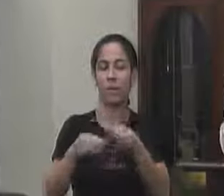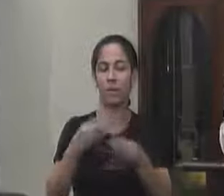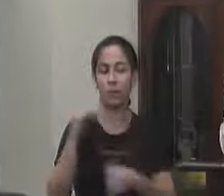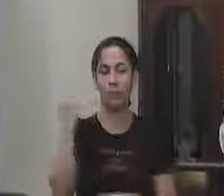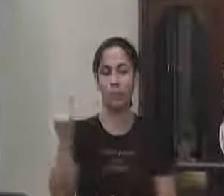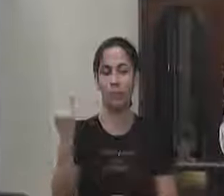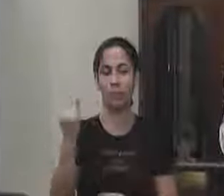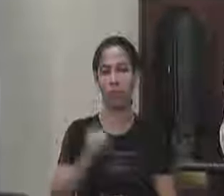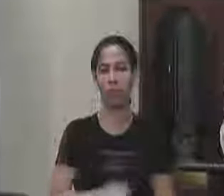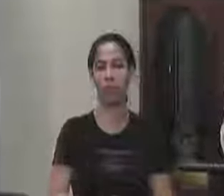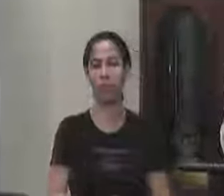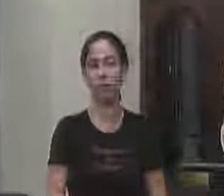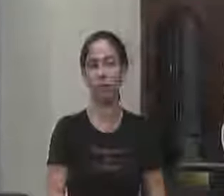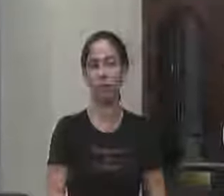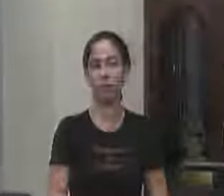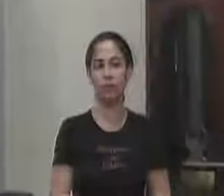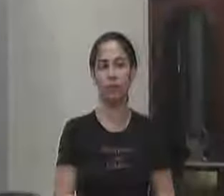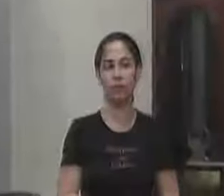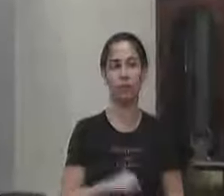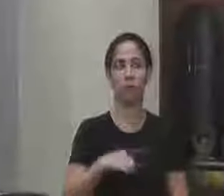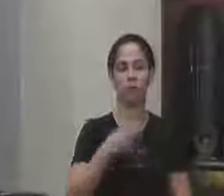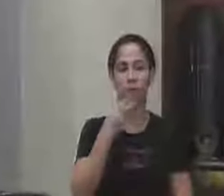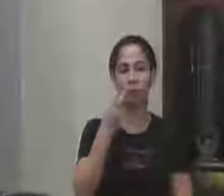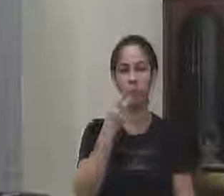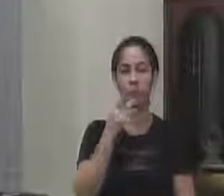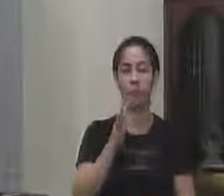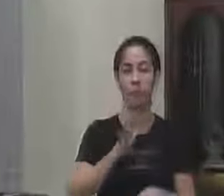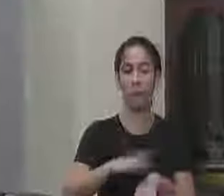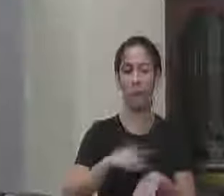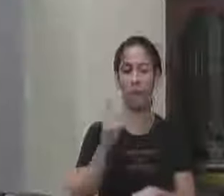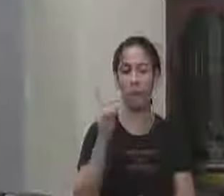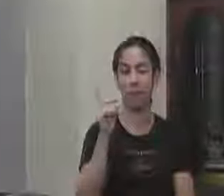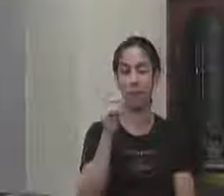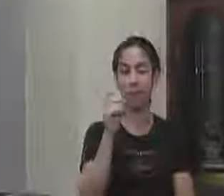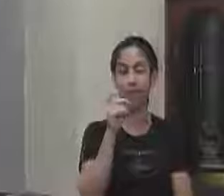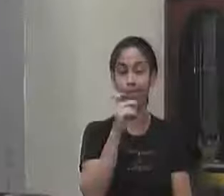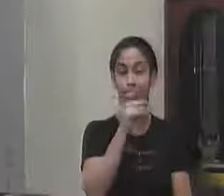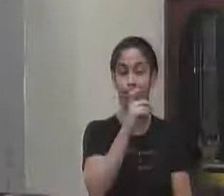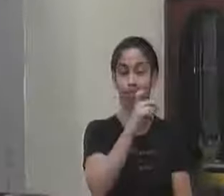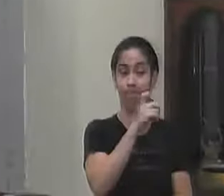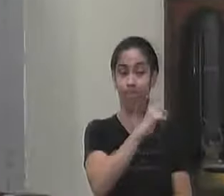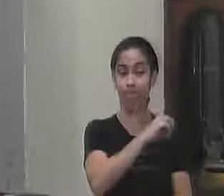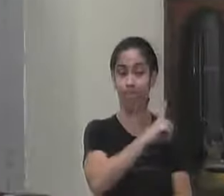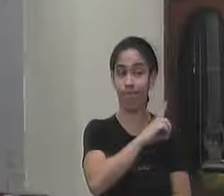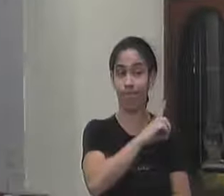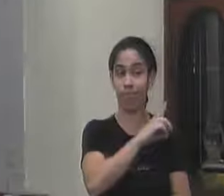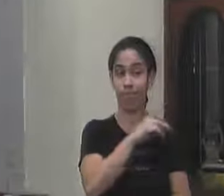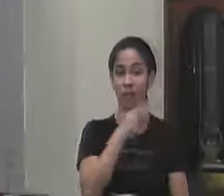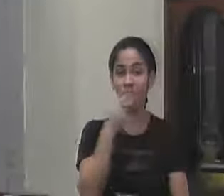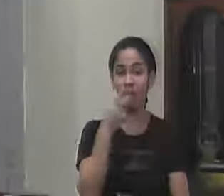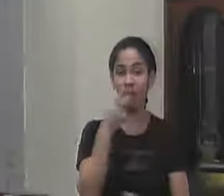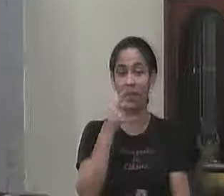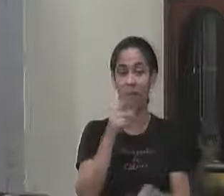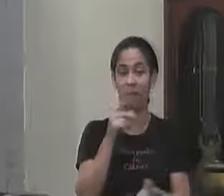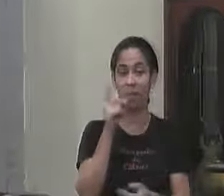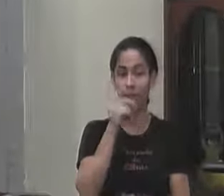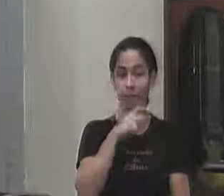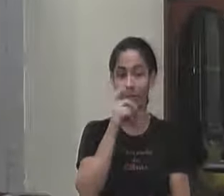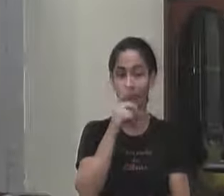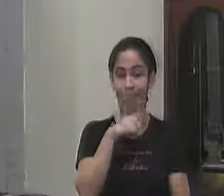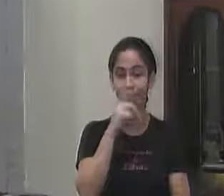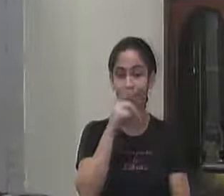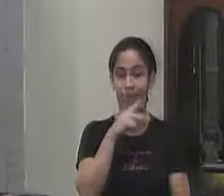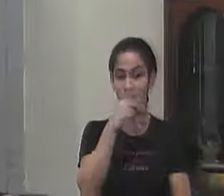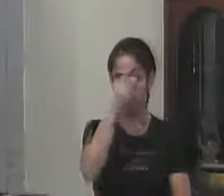importante eu digo que o maior desafio são as situações de inverdade que surgem e que as pessoas